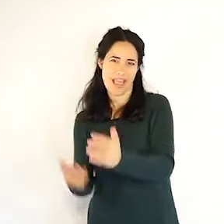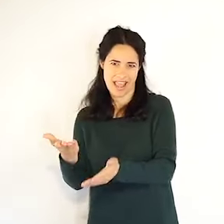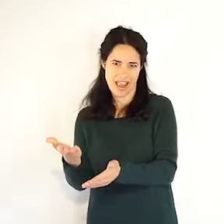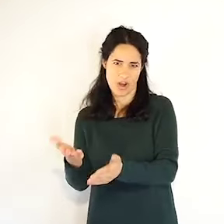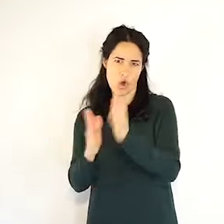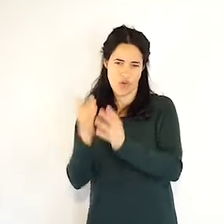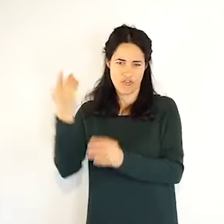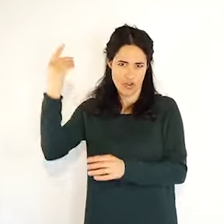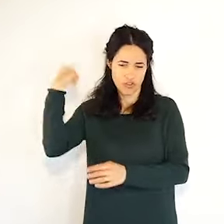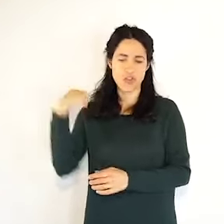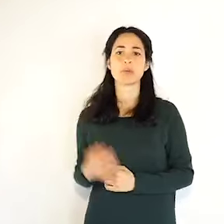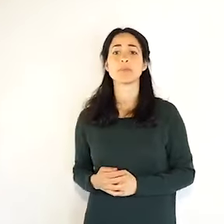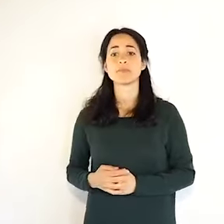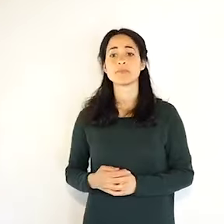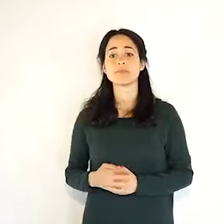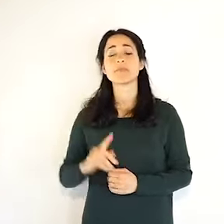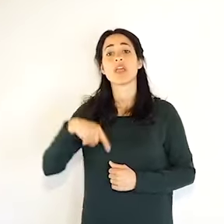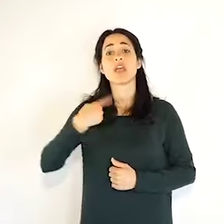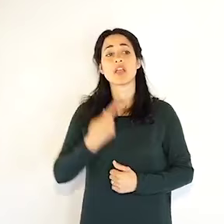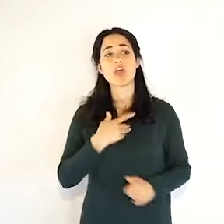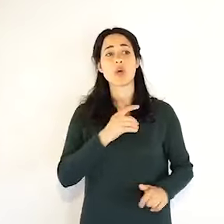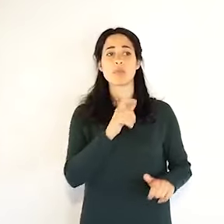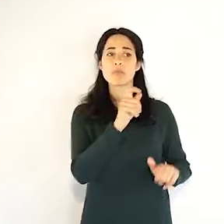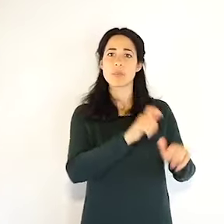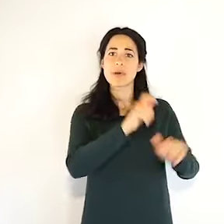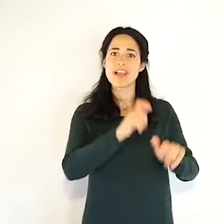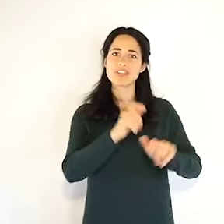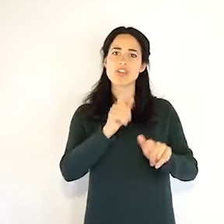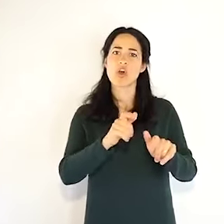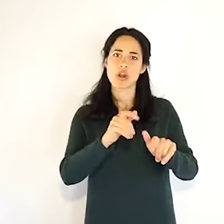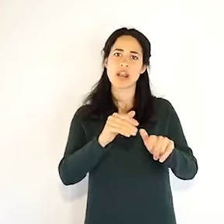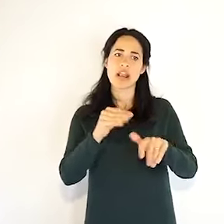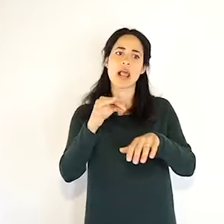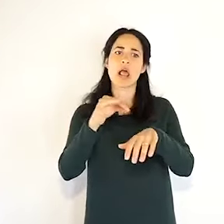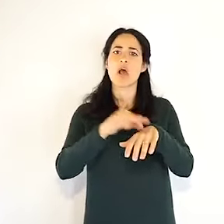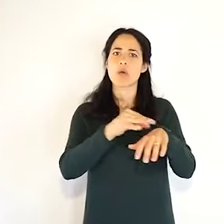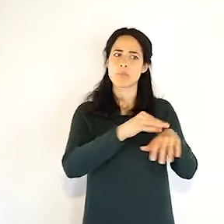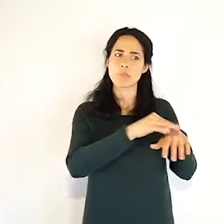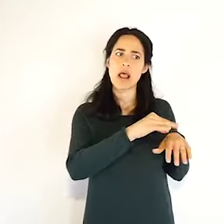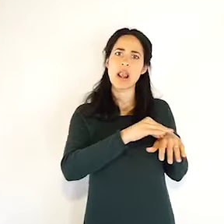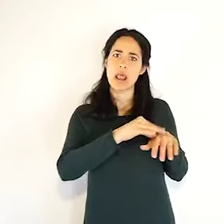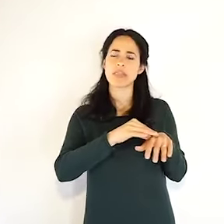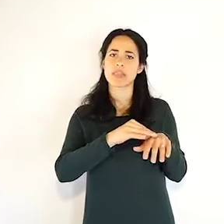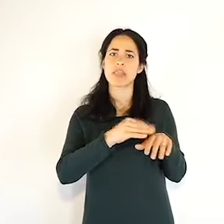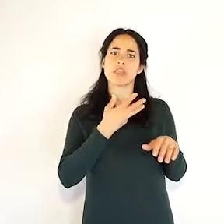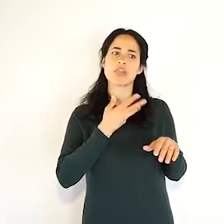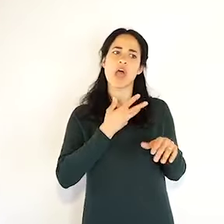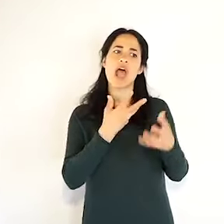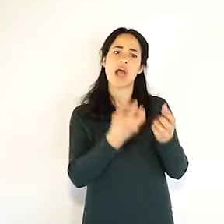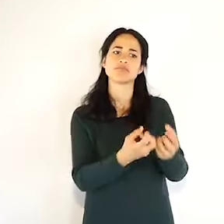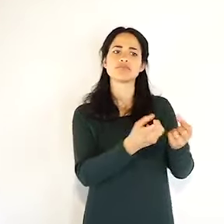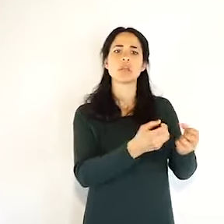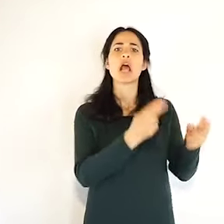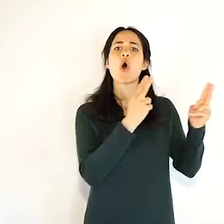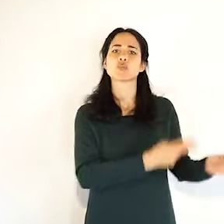sono 278 in più e arrivano a 3.659.